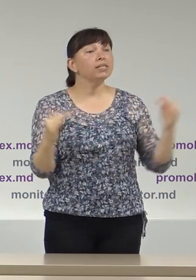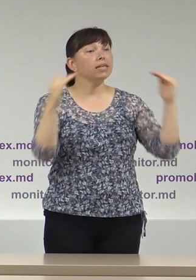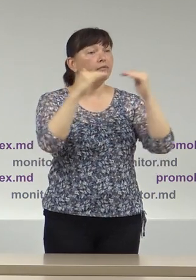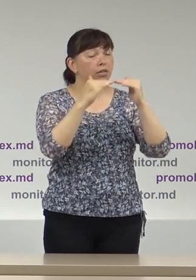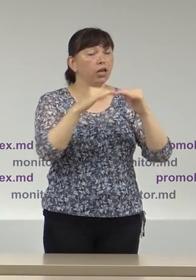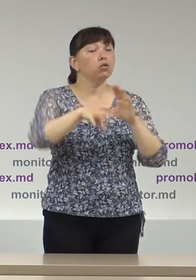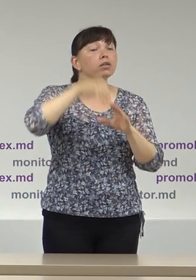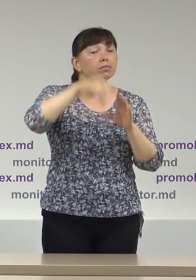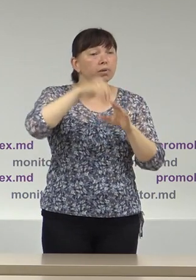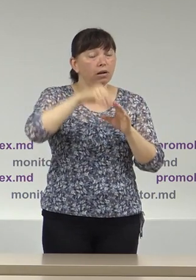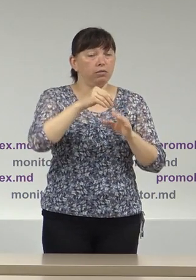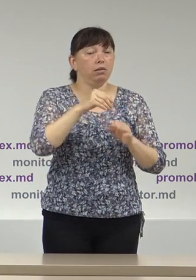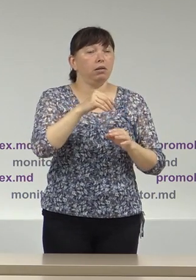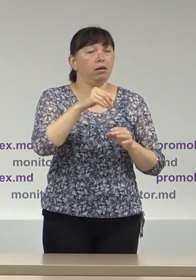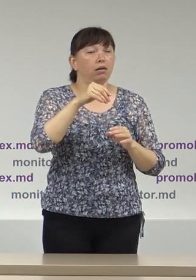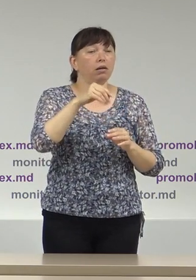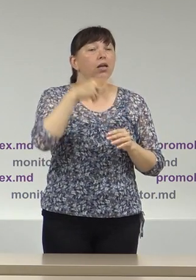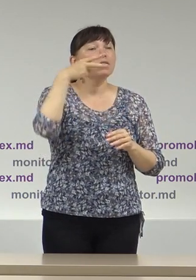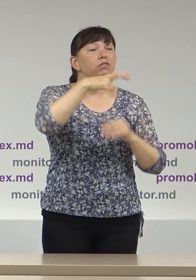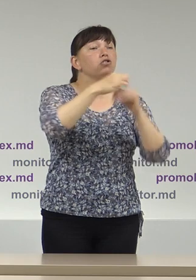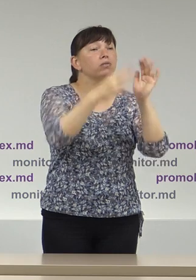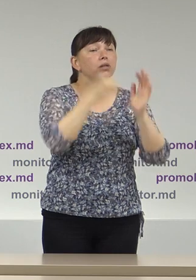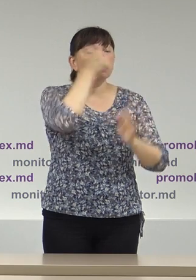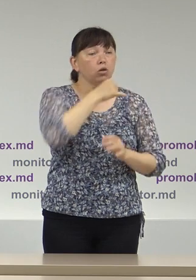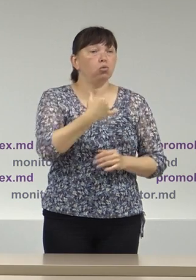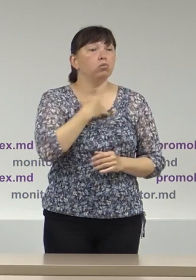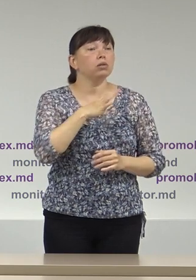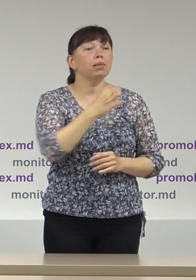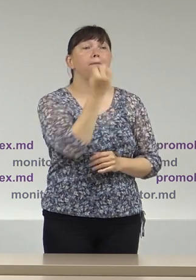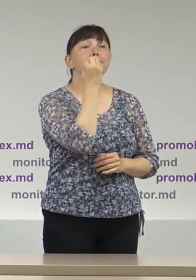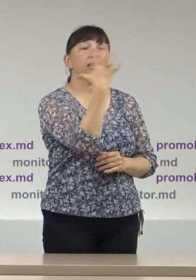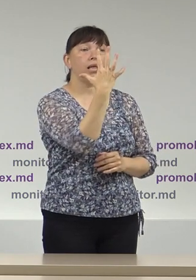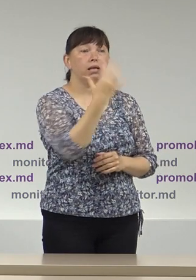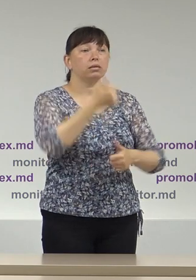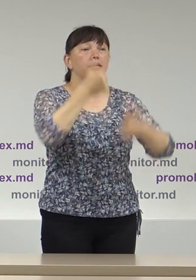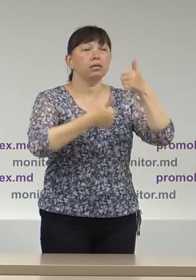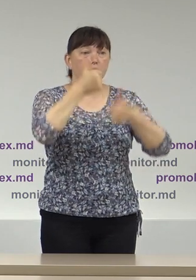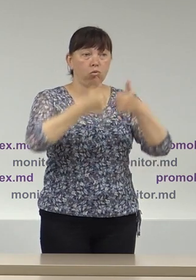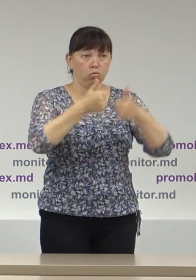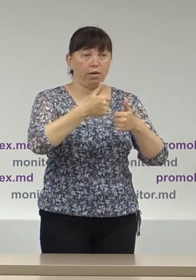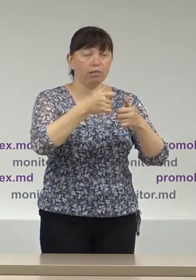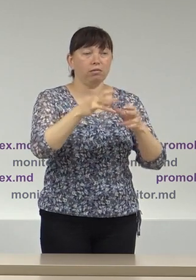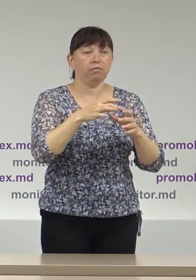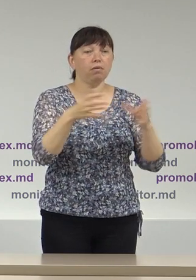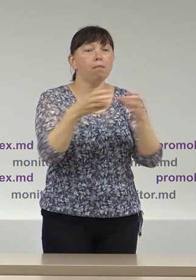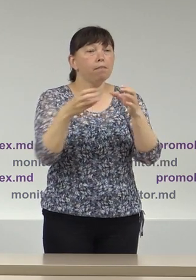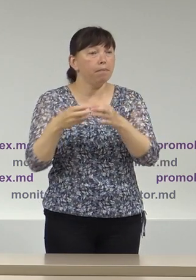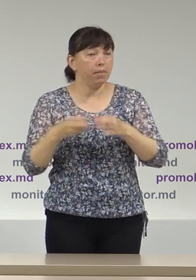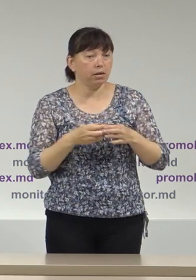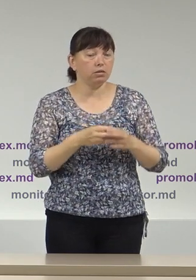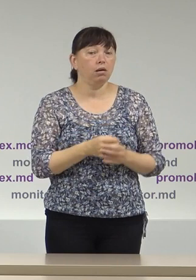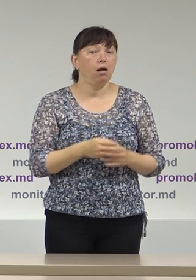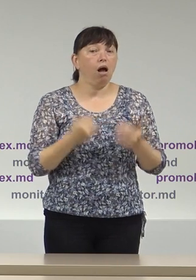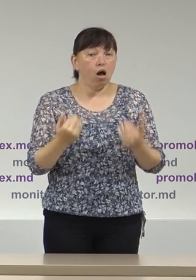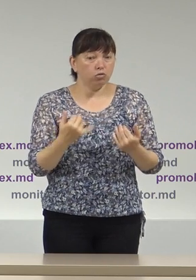la alegerile parlamentare din 2019, noi am avut 15 concurenții electorale. Deci, deja este clar la această